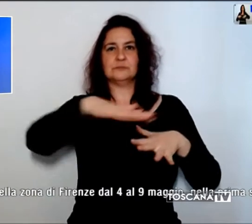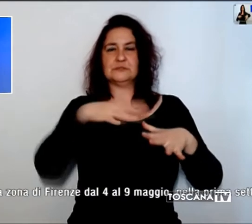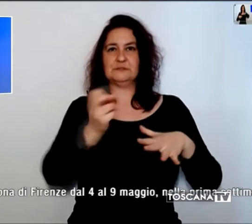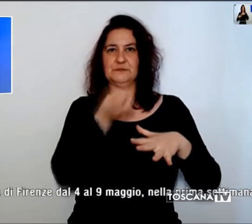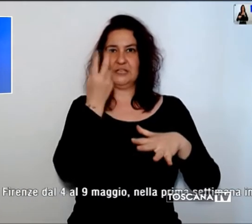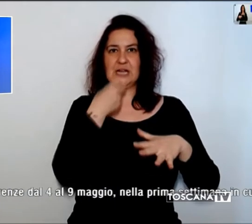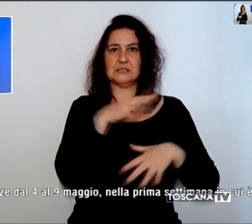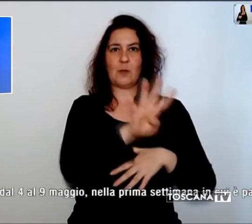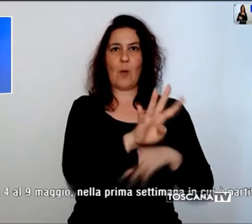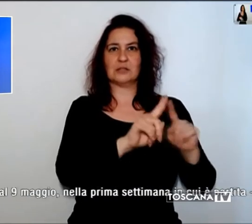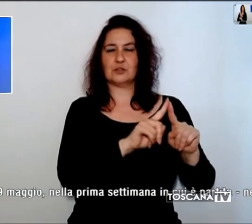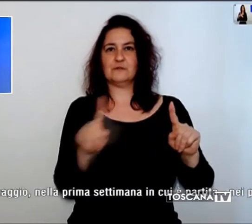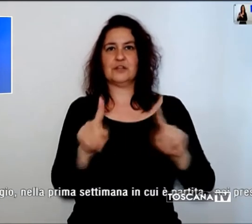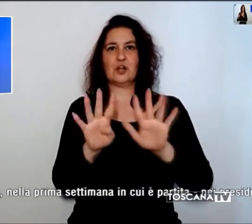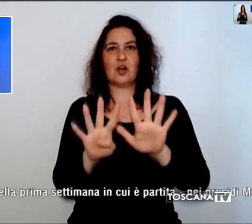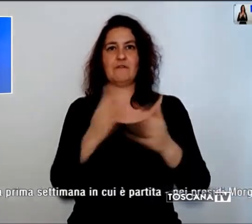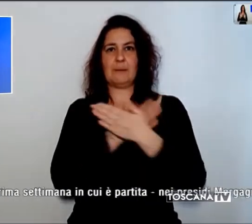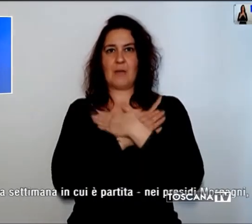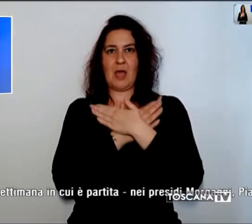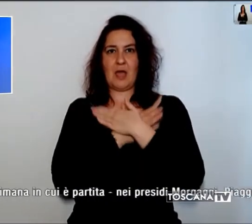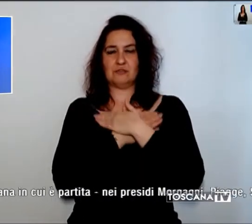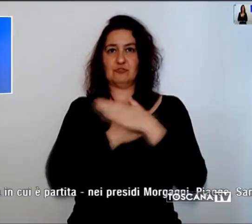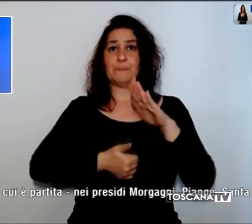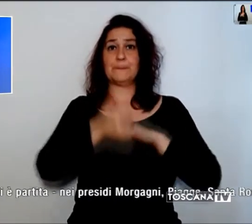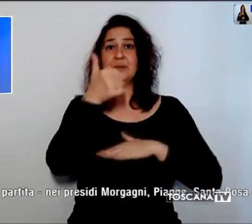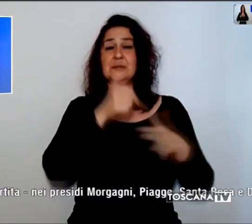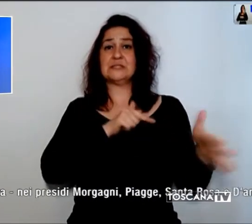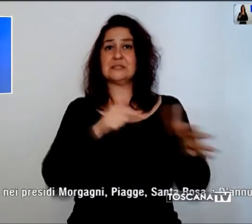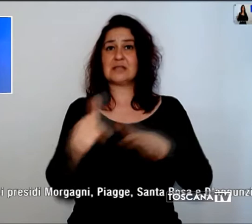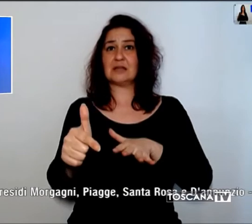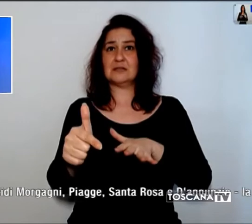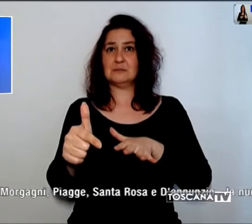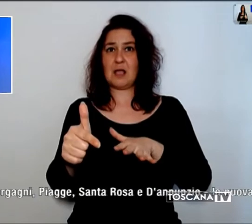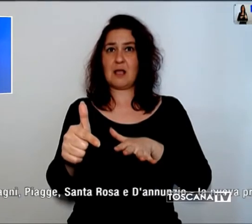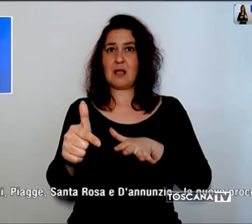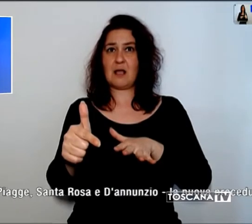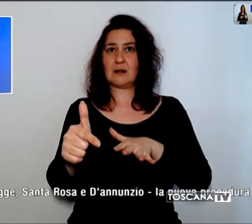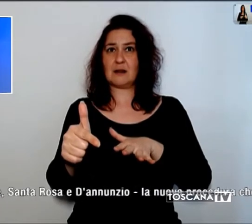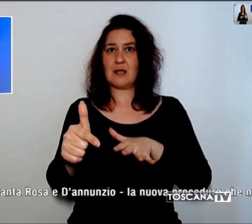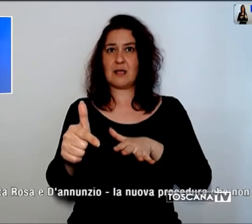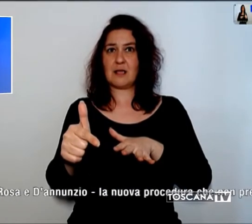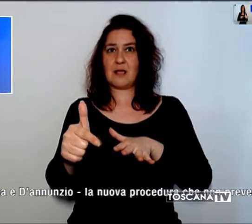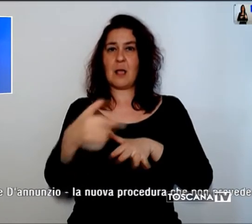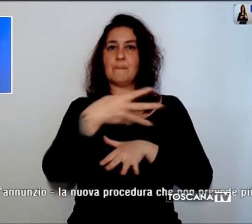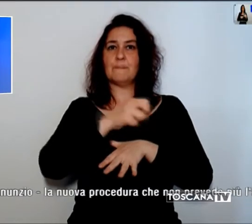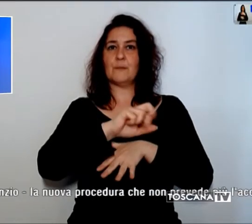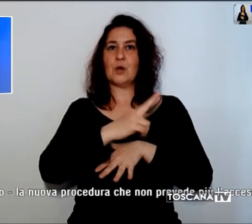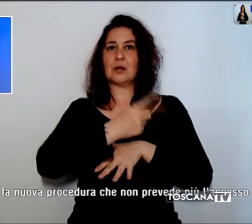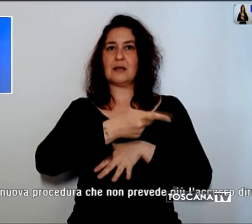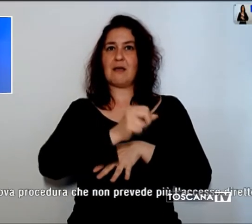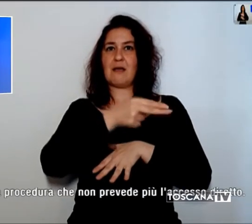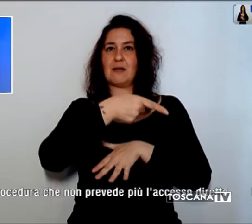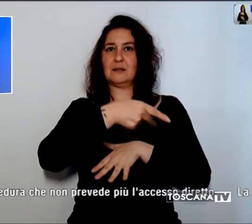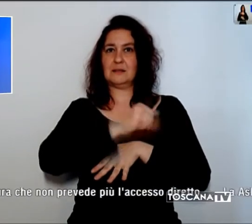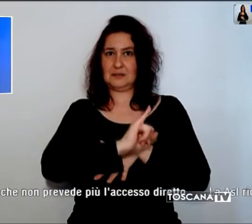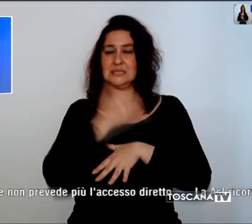9 maggio. Nella prima settimana in cui è partita nei presidi Morgani, Piagge, Santa Rosa